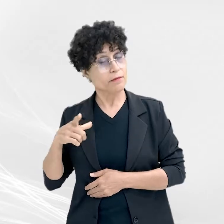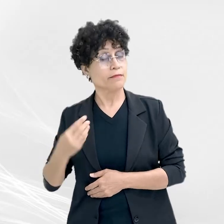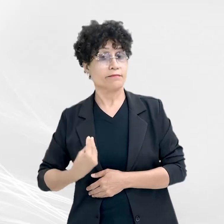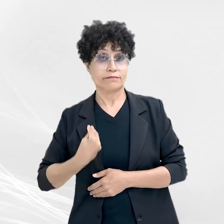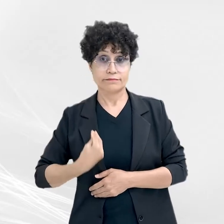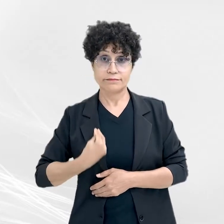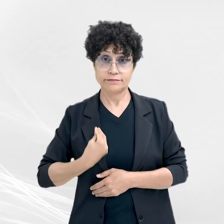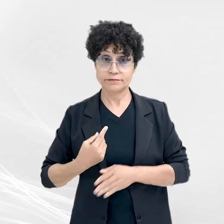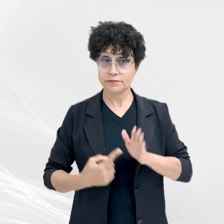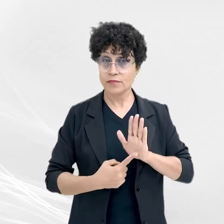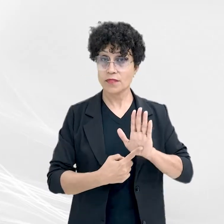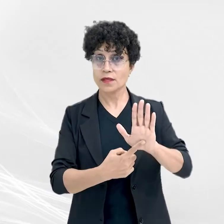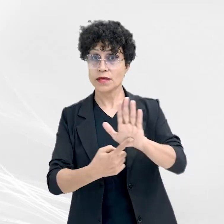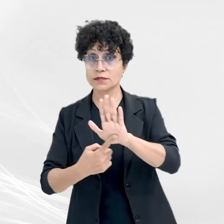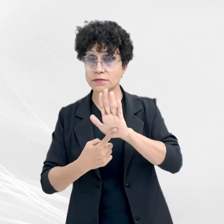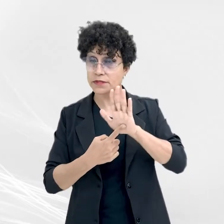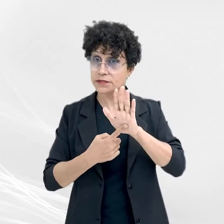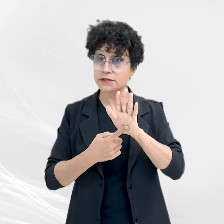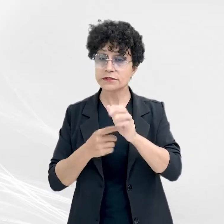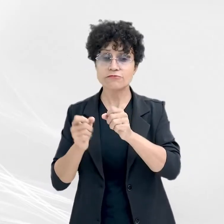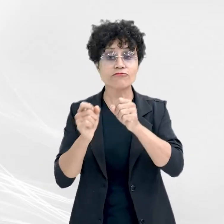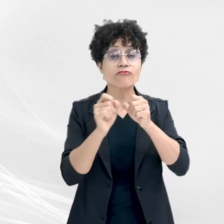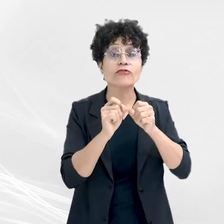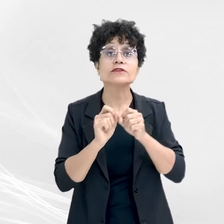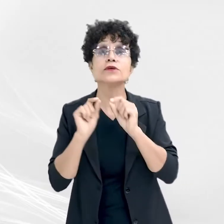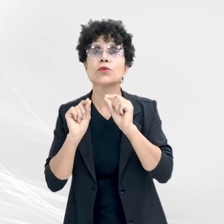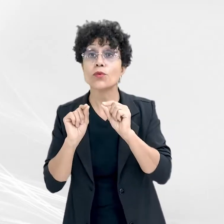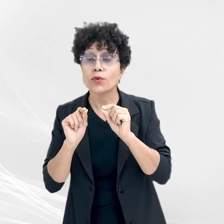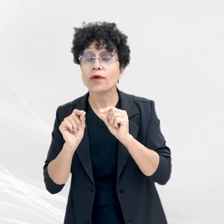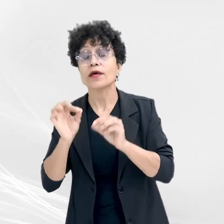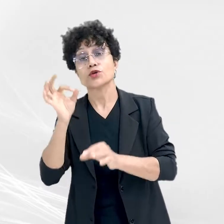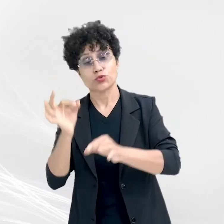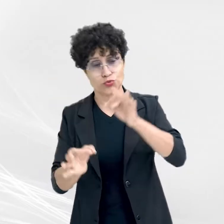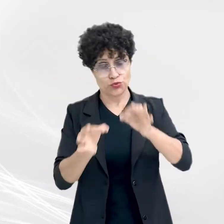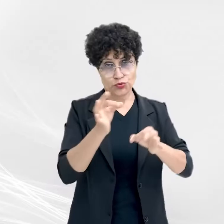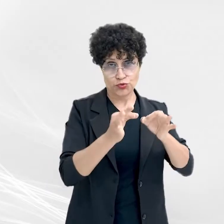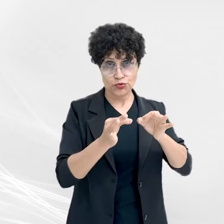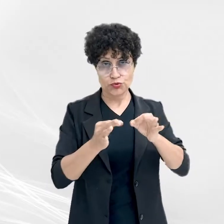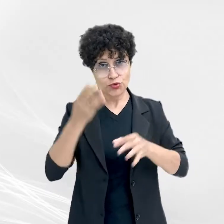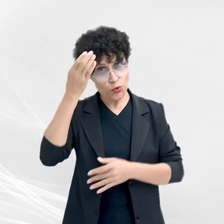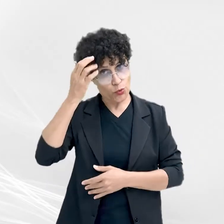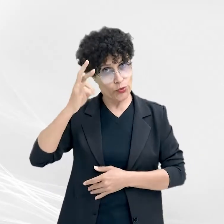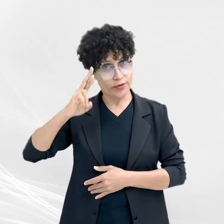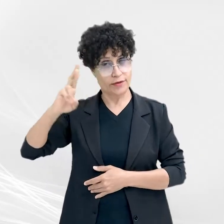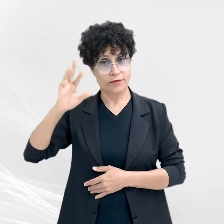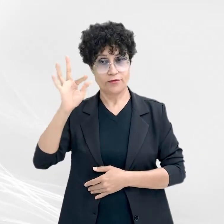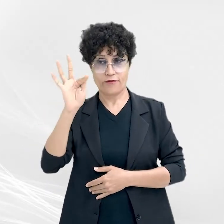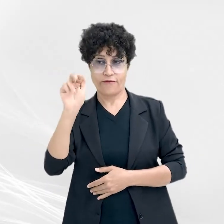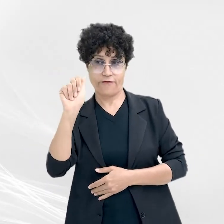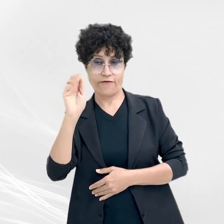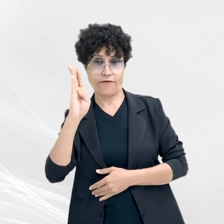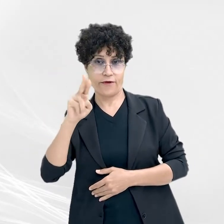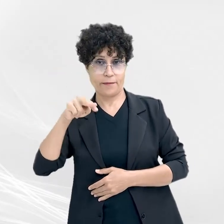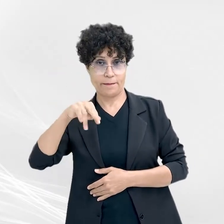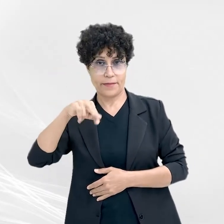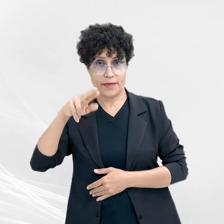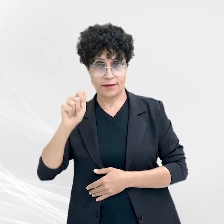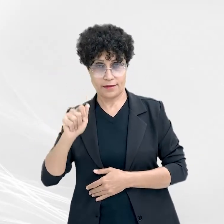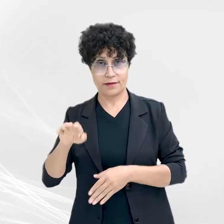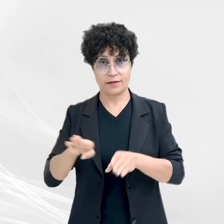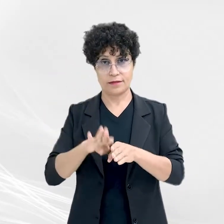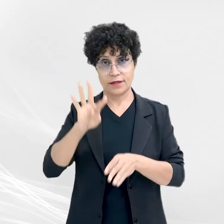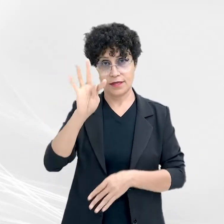apresentações sobre o Fazendo Justiça foram conduzidas pelos coordenadores Fabiana Leite e Tales